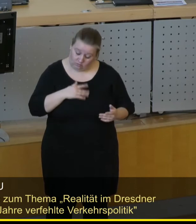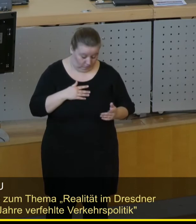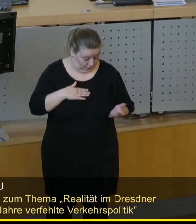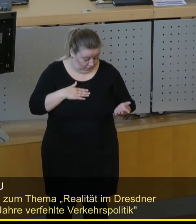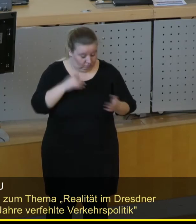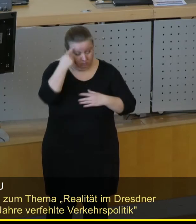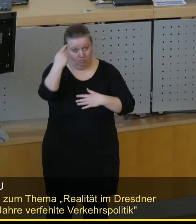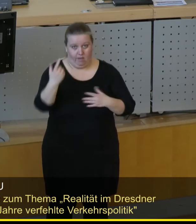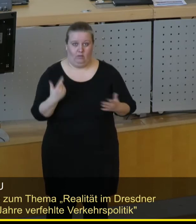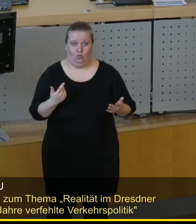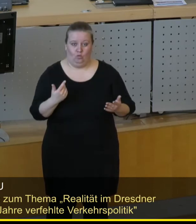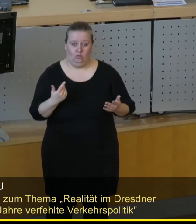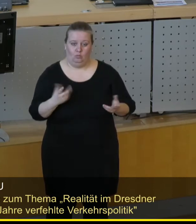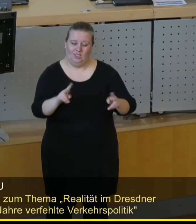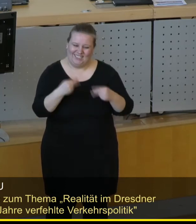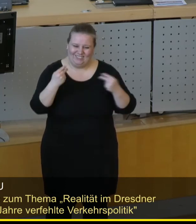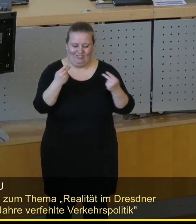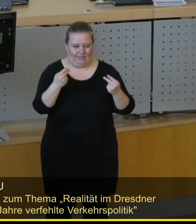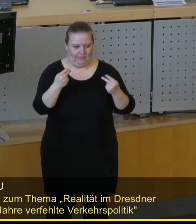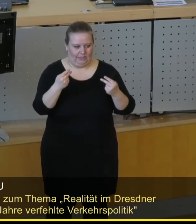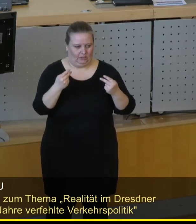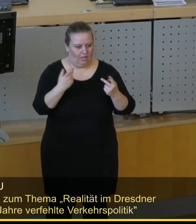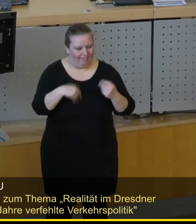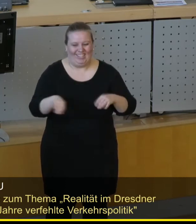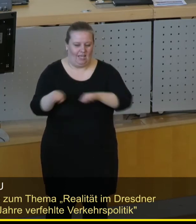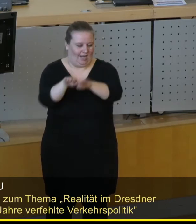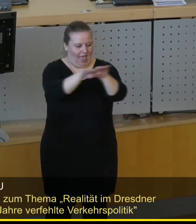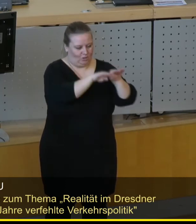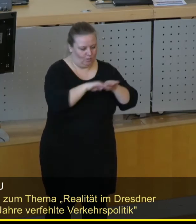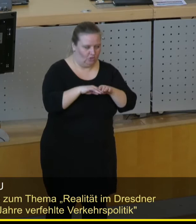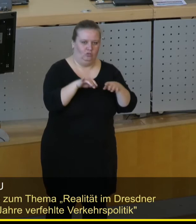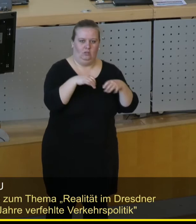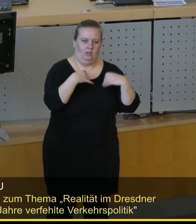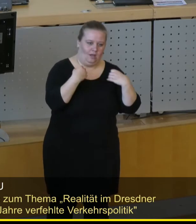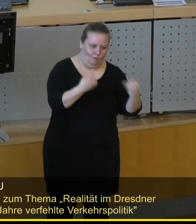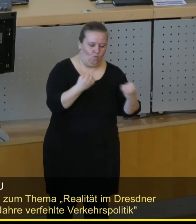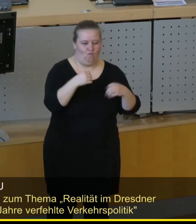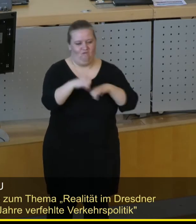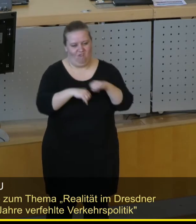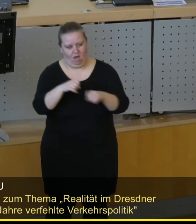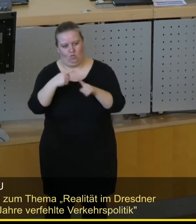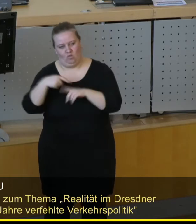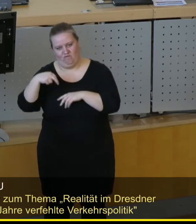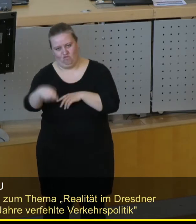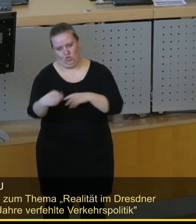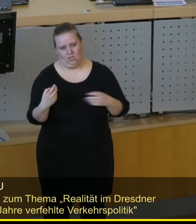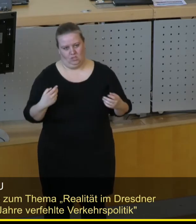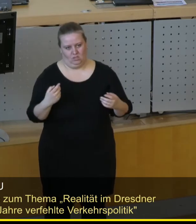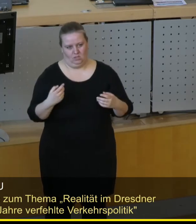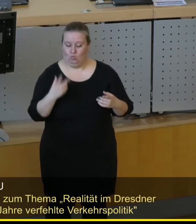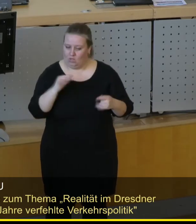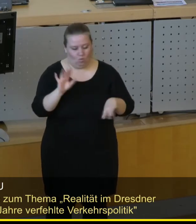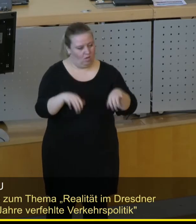sehr geehrten Damen und Herren, ein gleichberechtigter Umgang mit allen Verkehrsteilnehmern. Und dazu gehört auch der